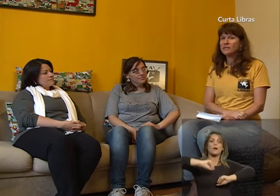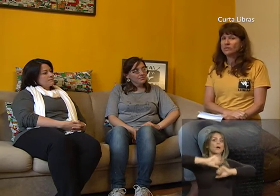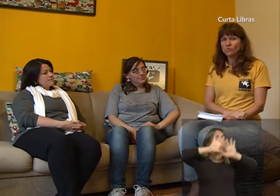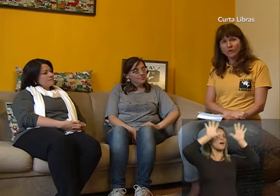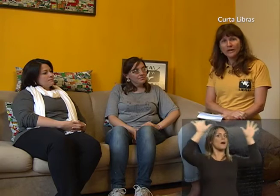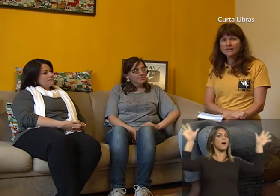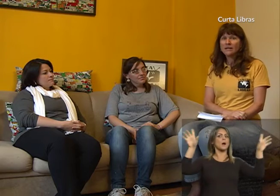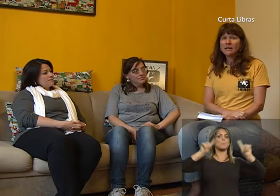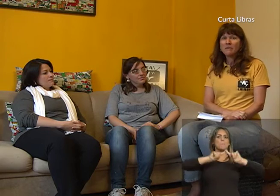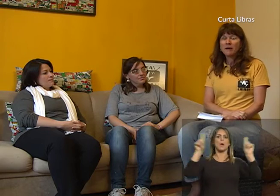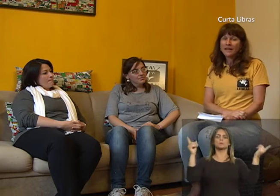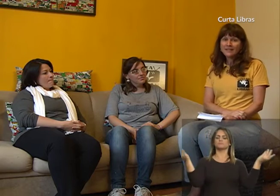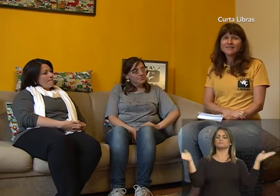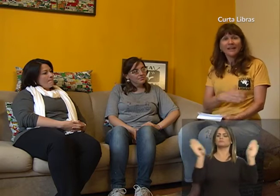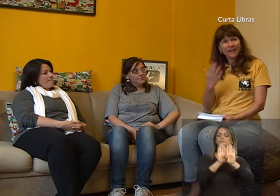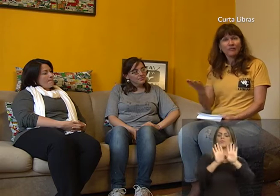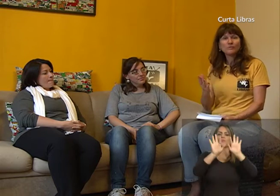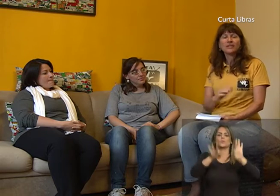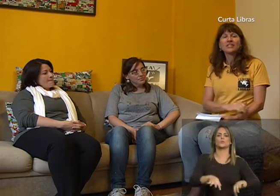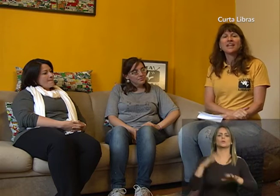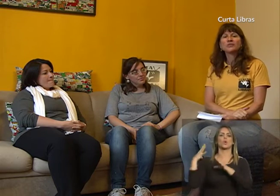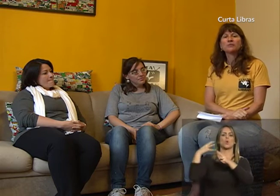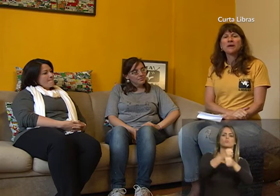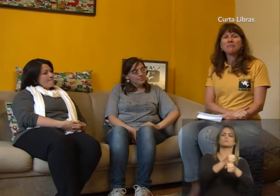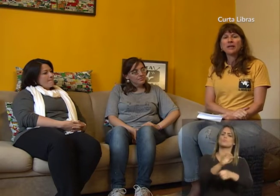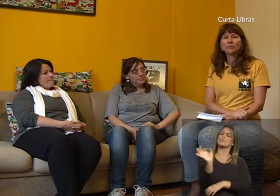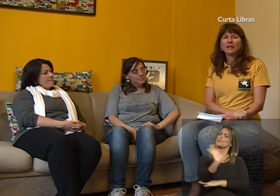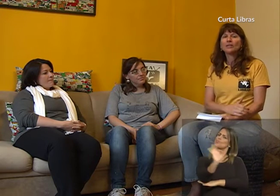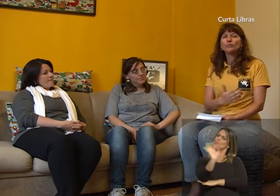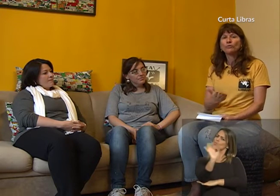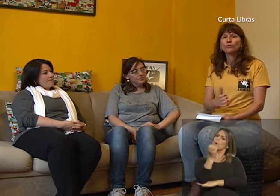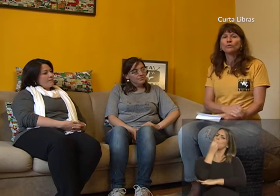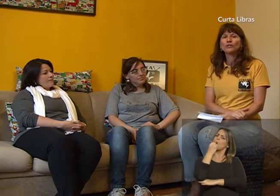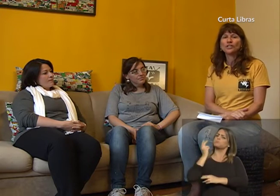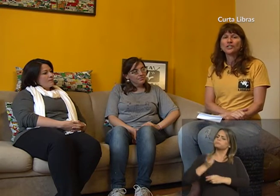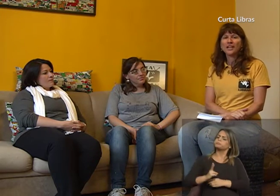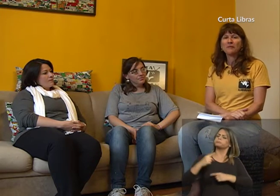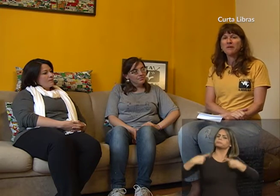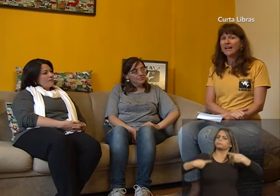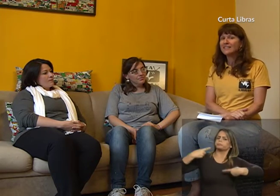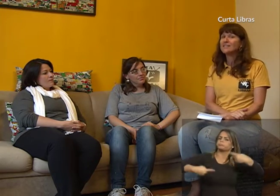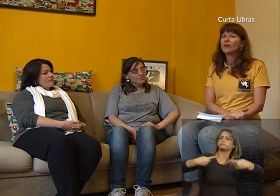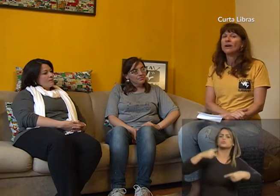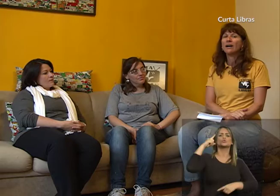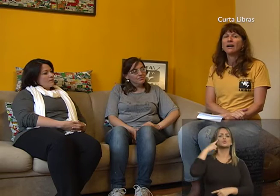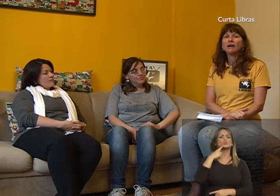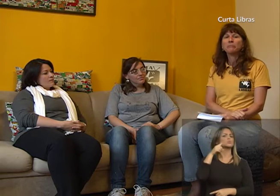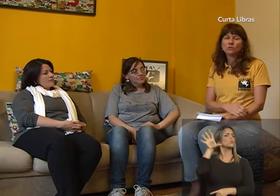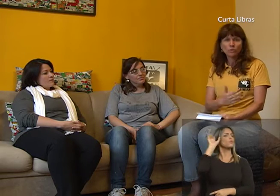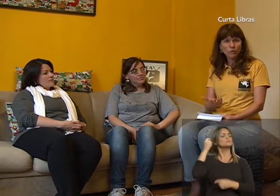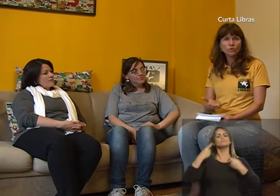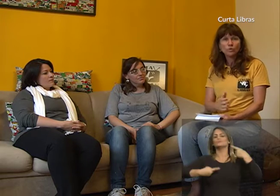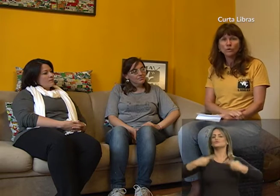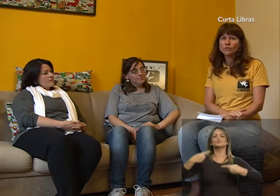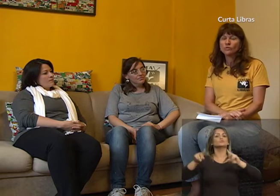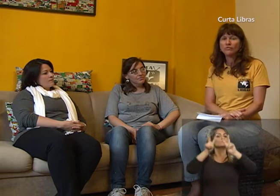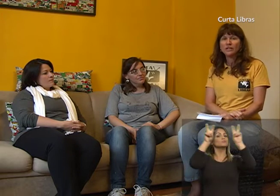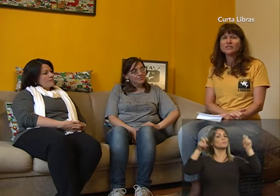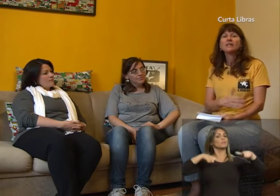questões. Mas vamos deixar isso em aberto para que no futuro a gente tenha mais pessoas surdas e ouvintes